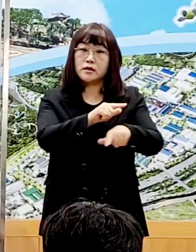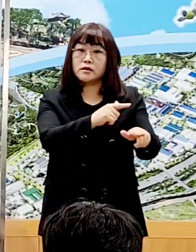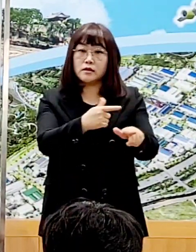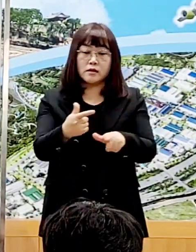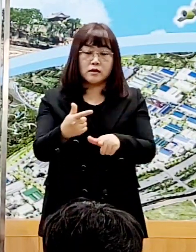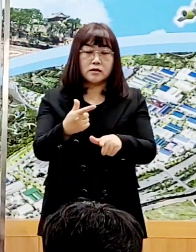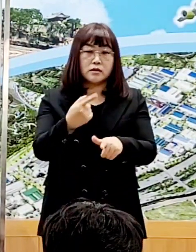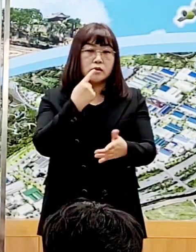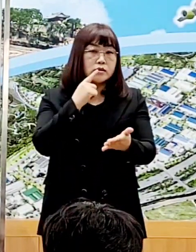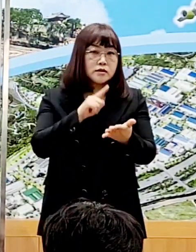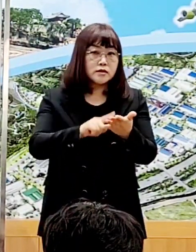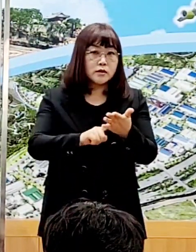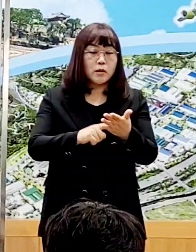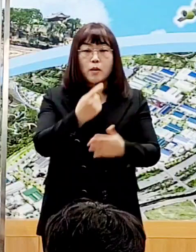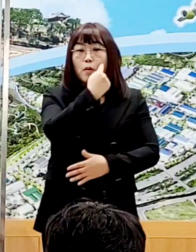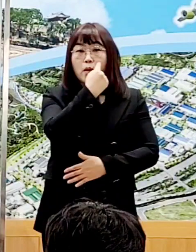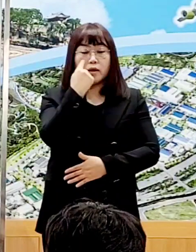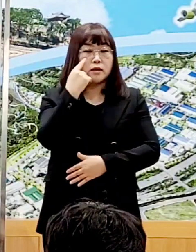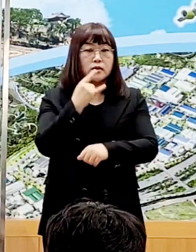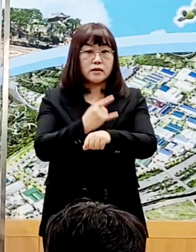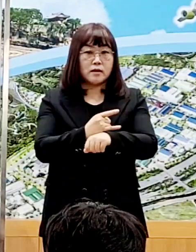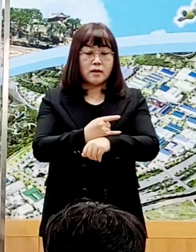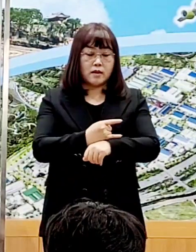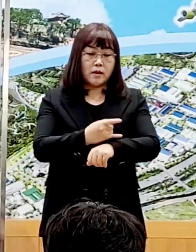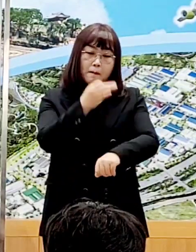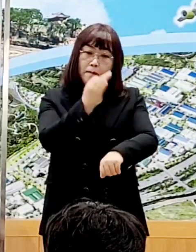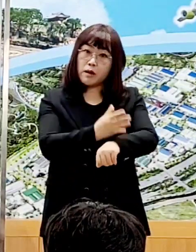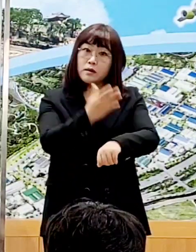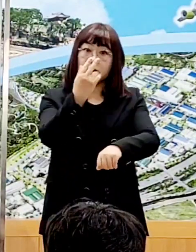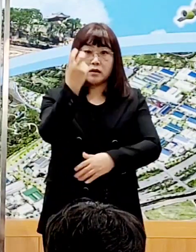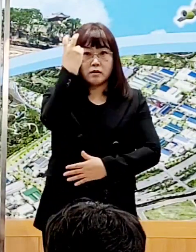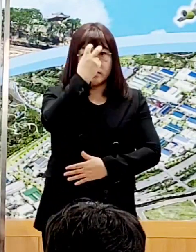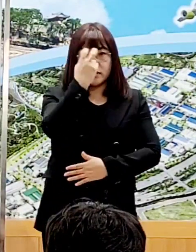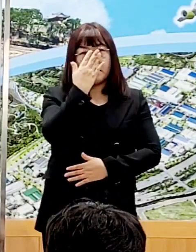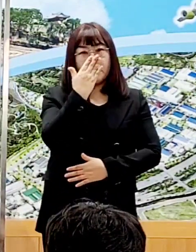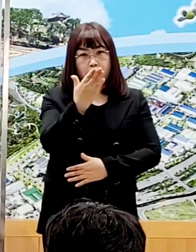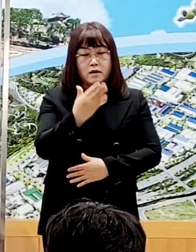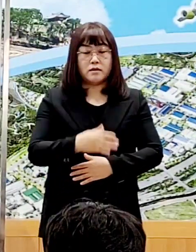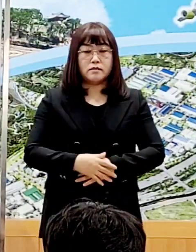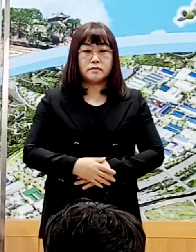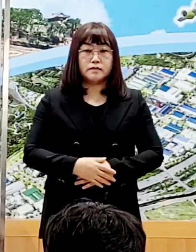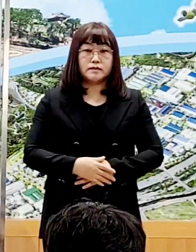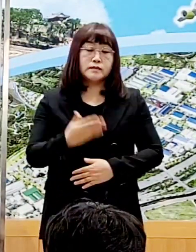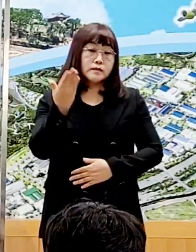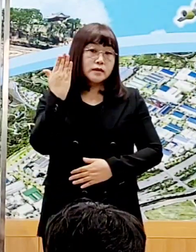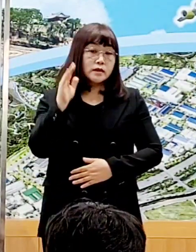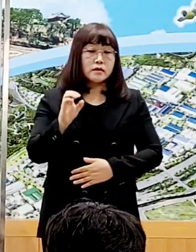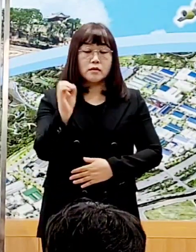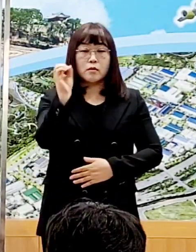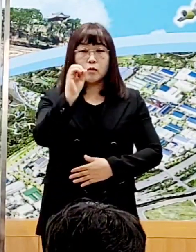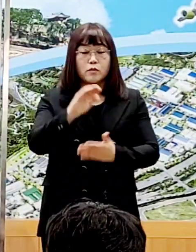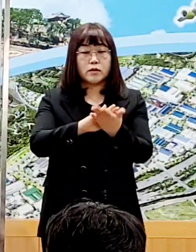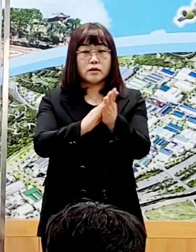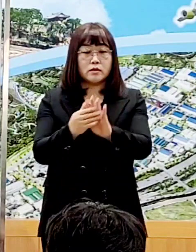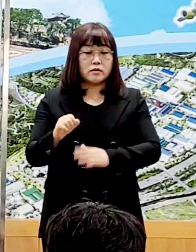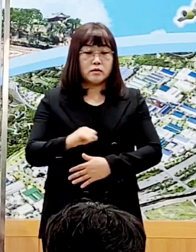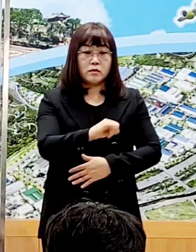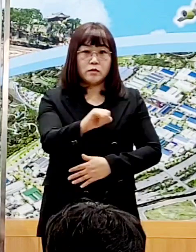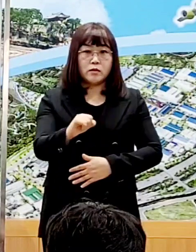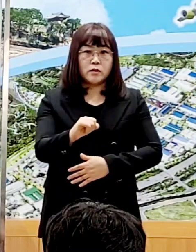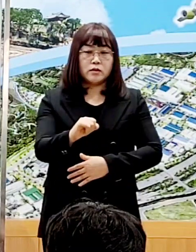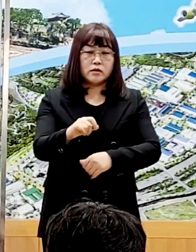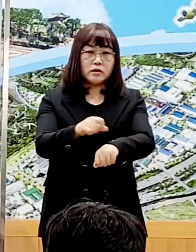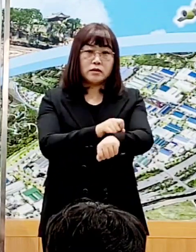손쉽게 파악하셔서 보다 편리하게 검사가 가능합니다. 최근 오미크론 변이의 특성 및